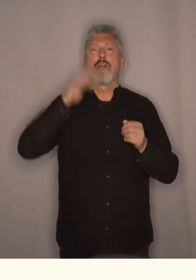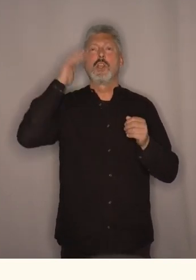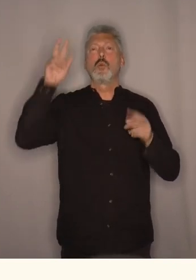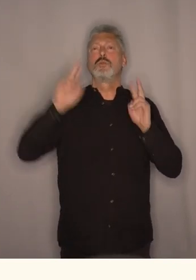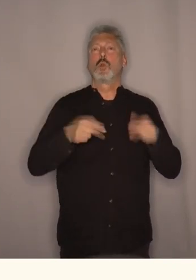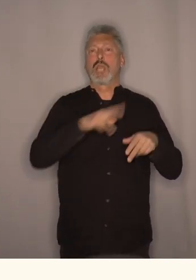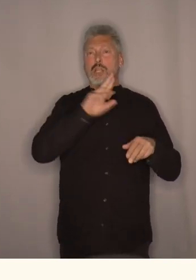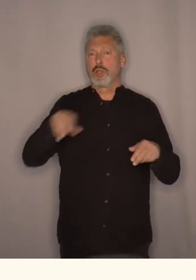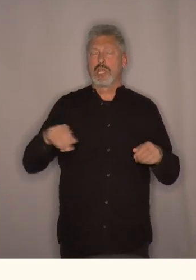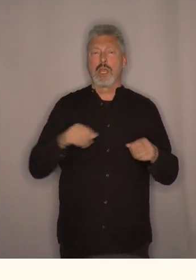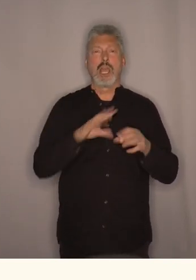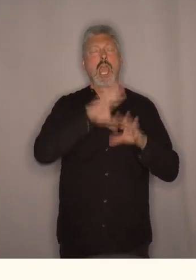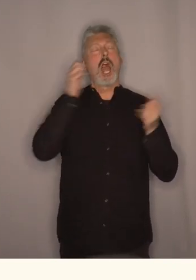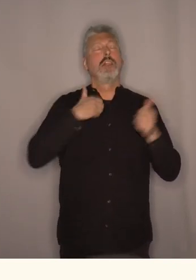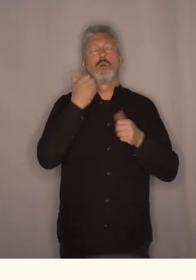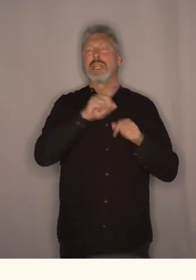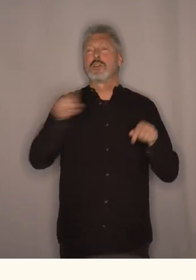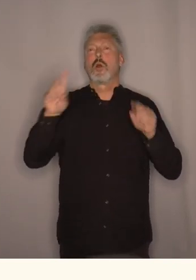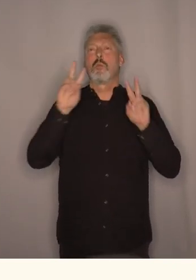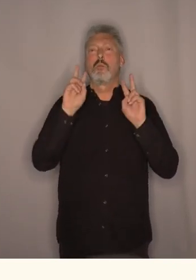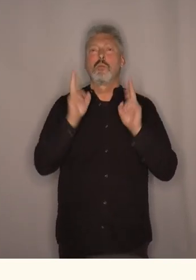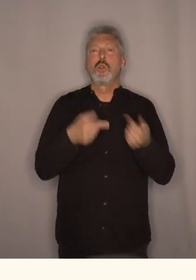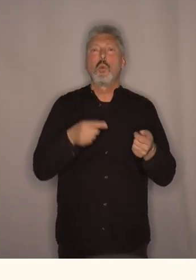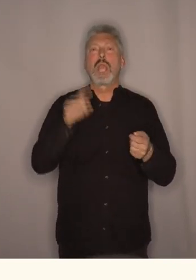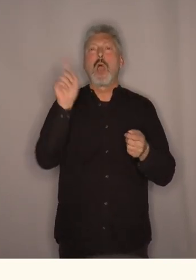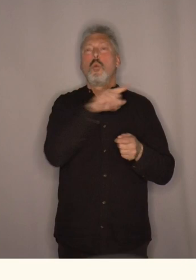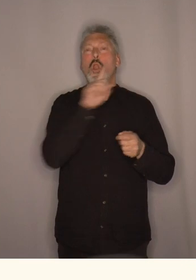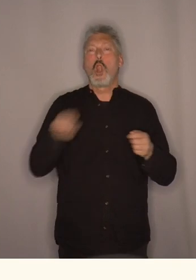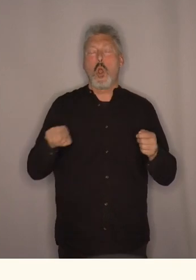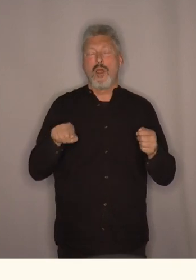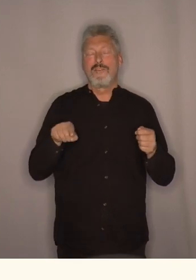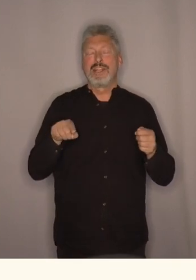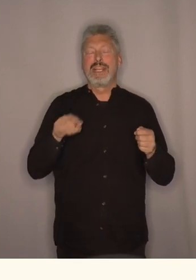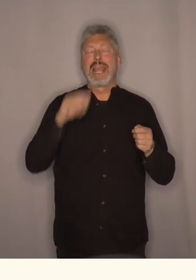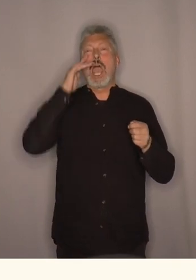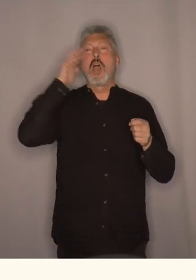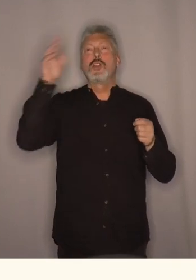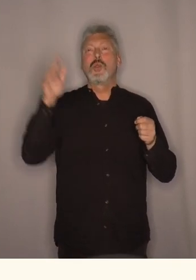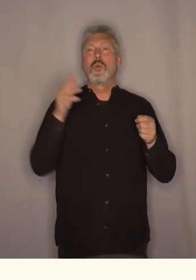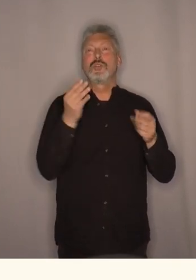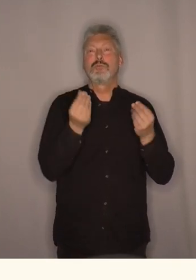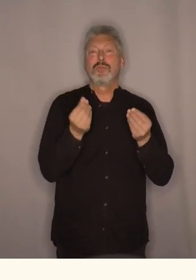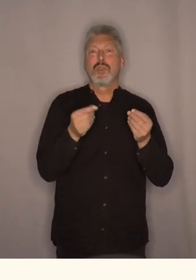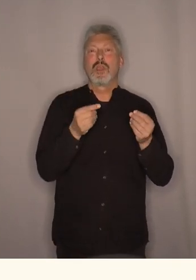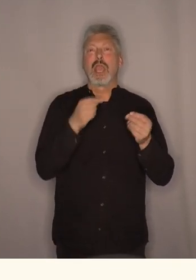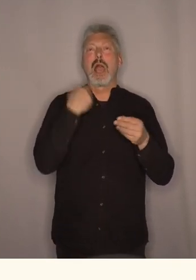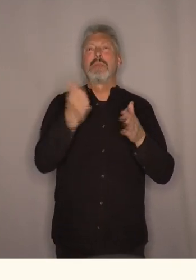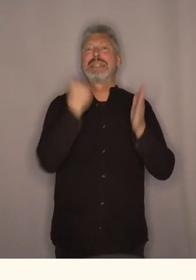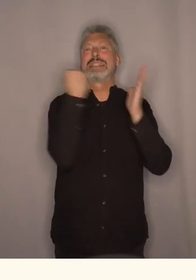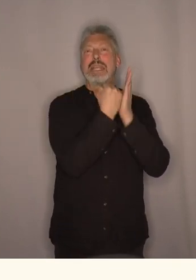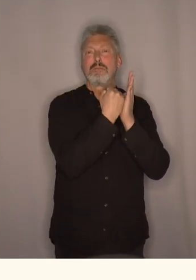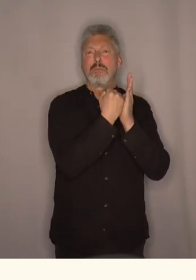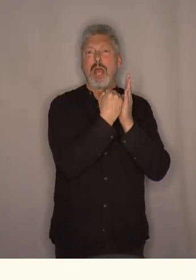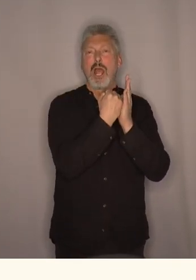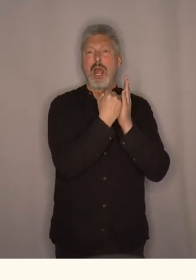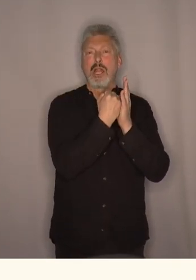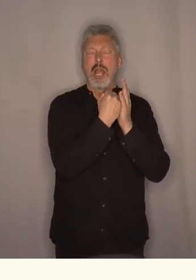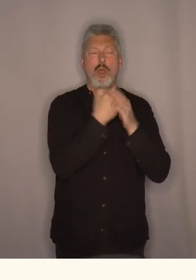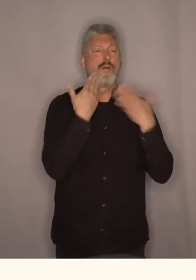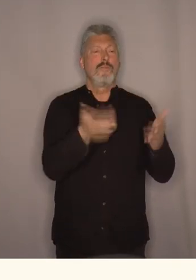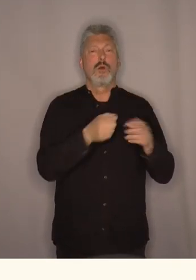så har de som bruker ulovlige rusmidler, de har blitt stigmatisert, og de har blitt møtt med veldig strenge straffereaksjoner.